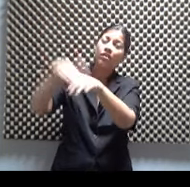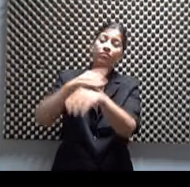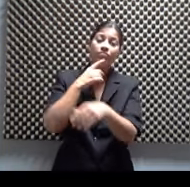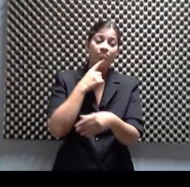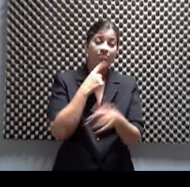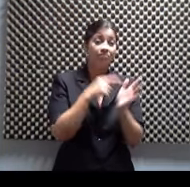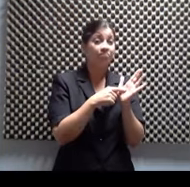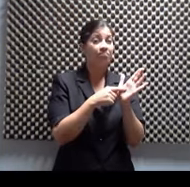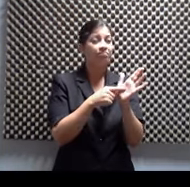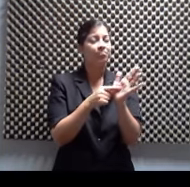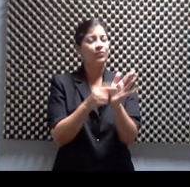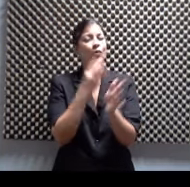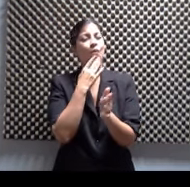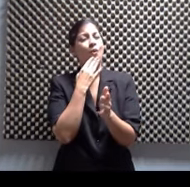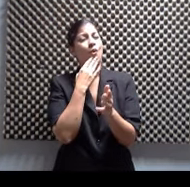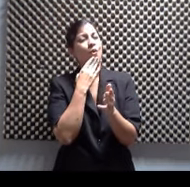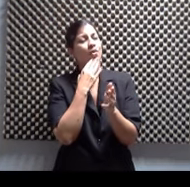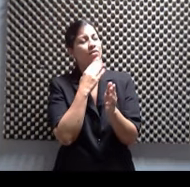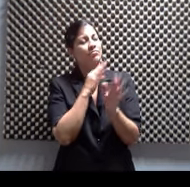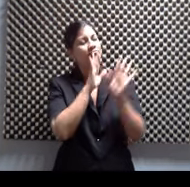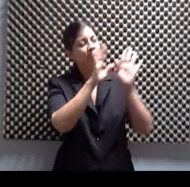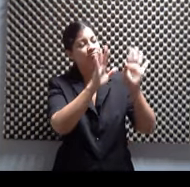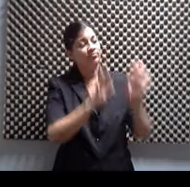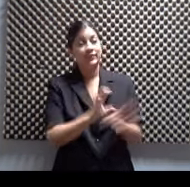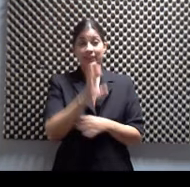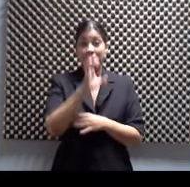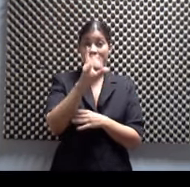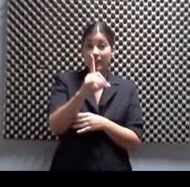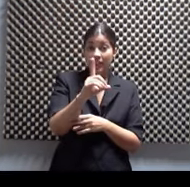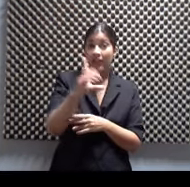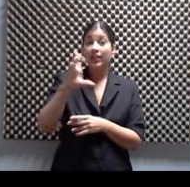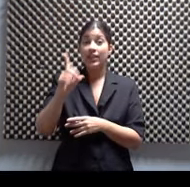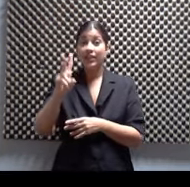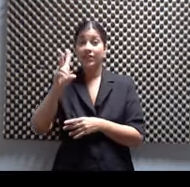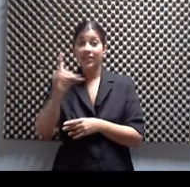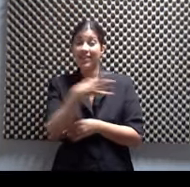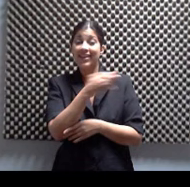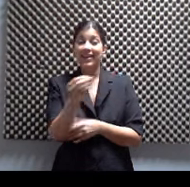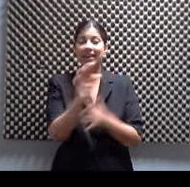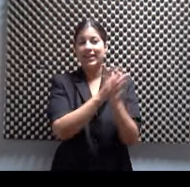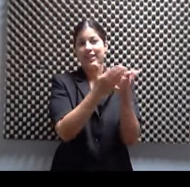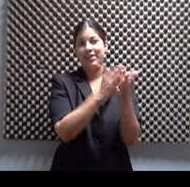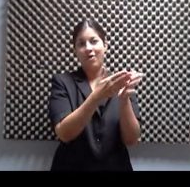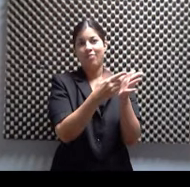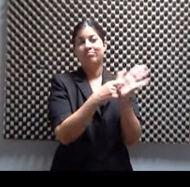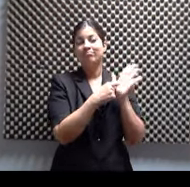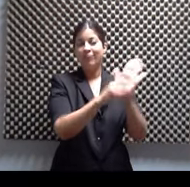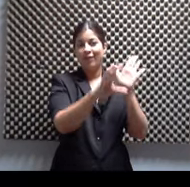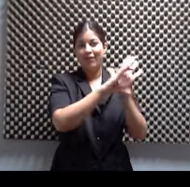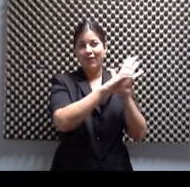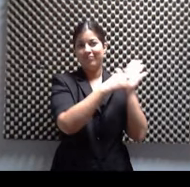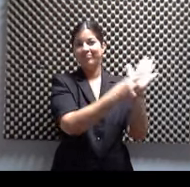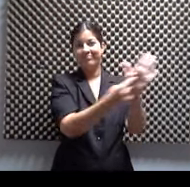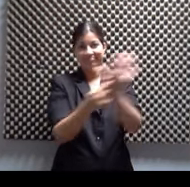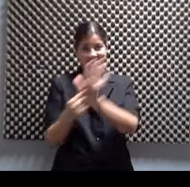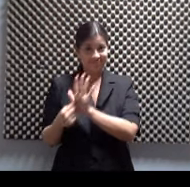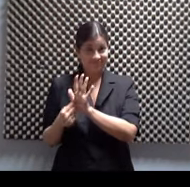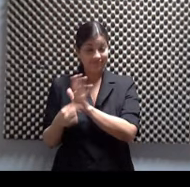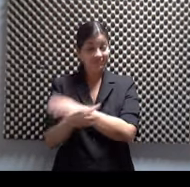llena de colorido que tiene un CD, un DVD y un libro con las obras que están en referencia y además la letra